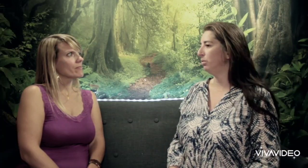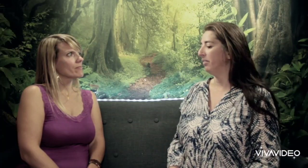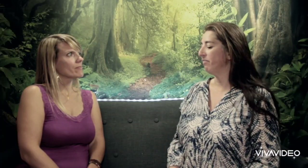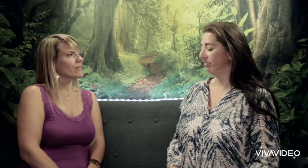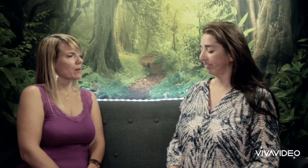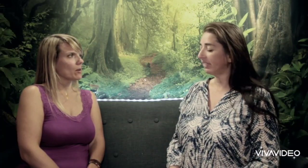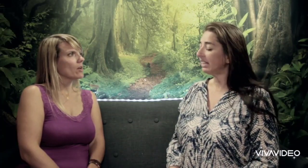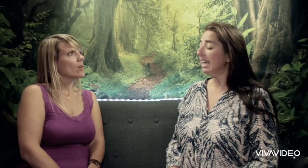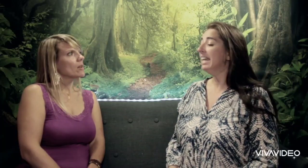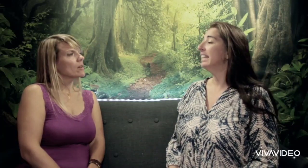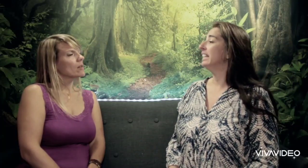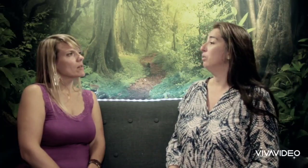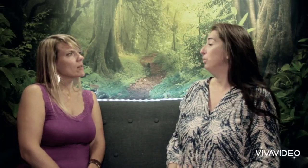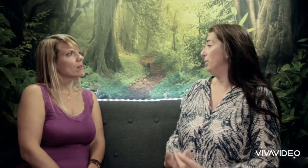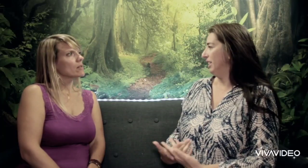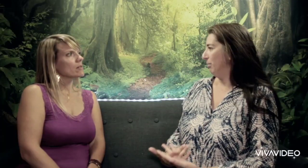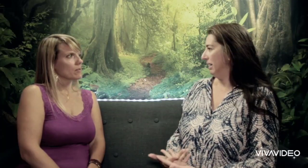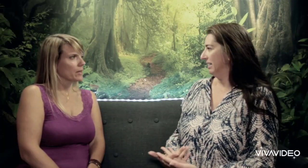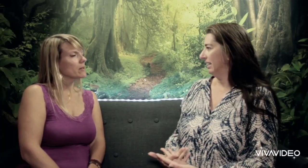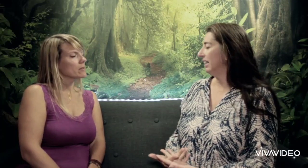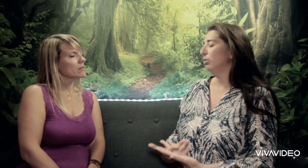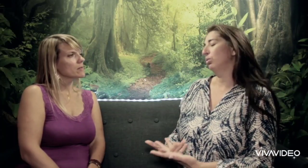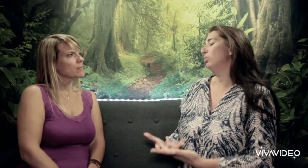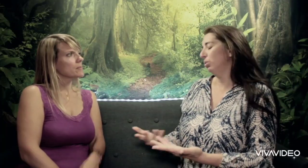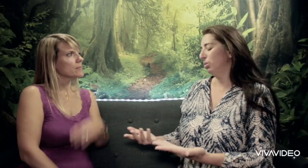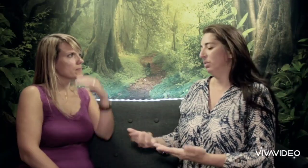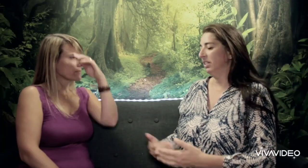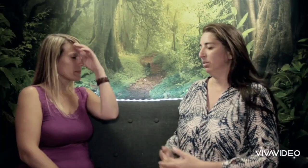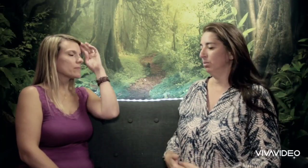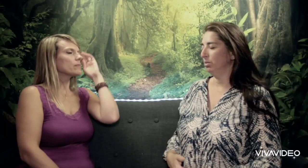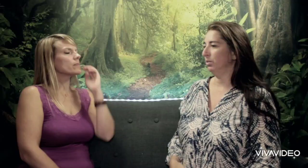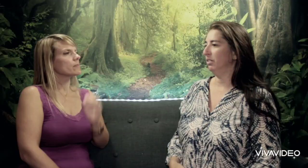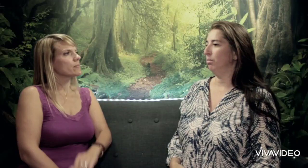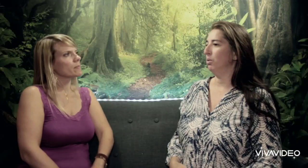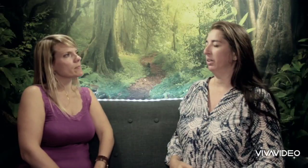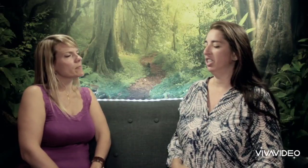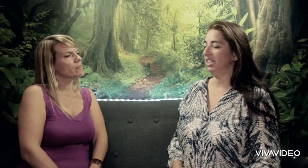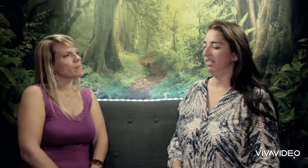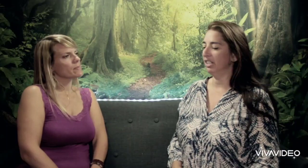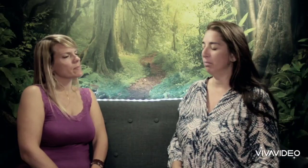vue là. D'accord. Et le deuxième intérêt, outre soutenir son développement langagé évidemment,